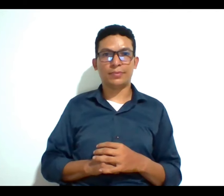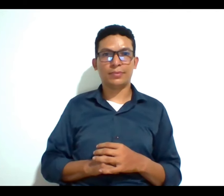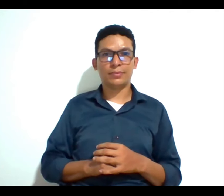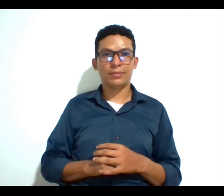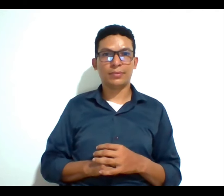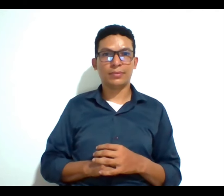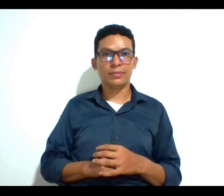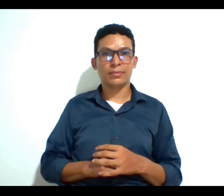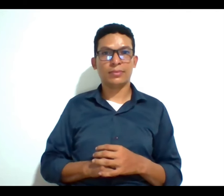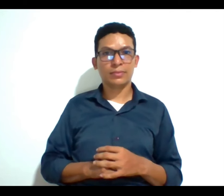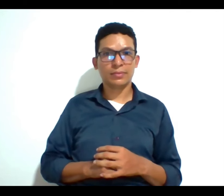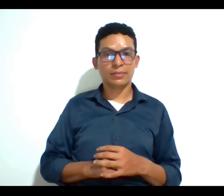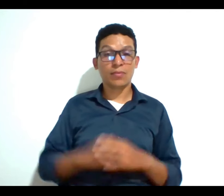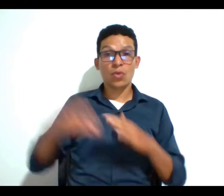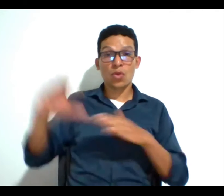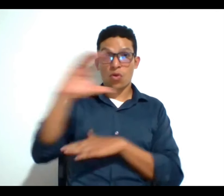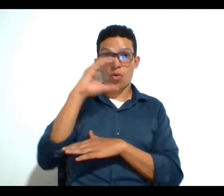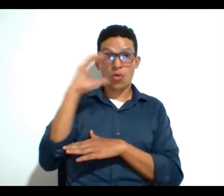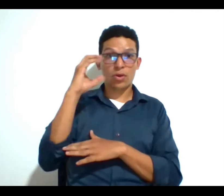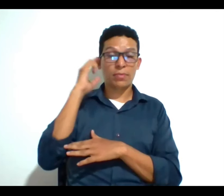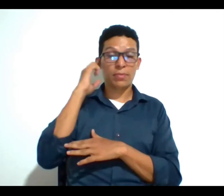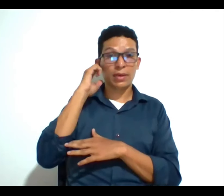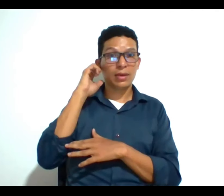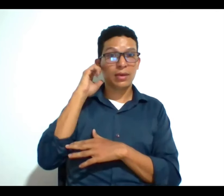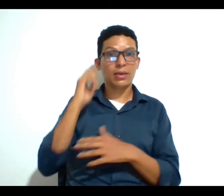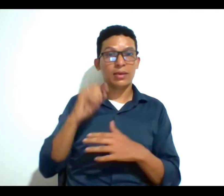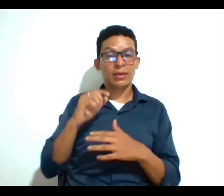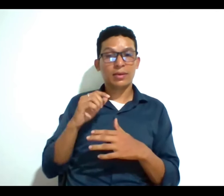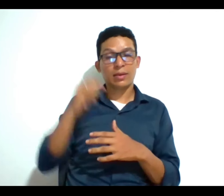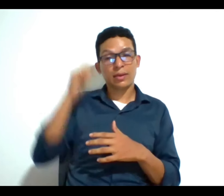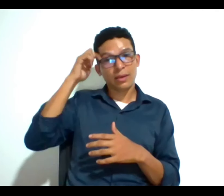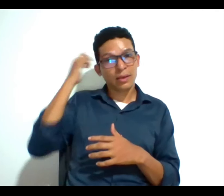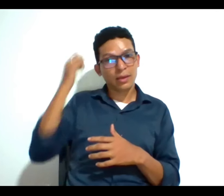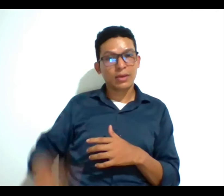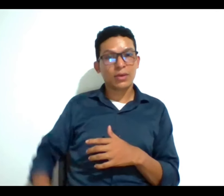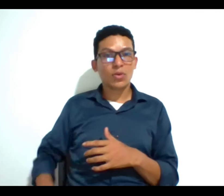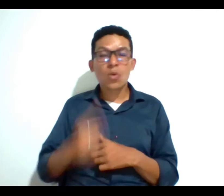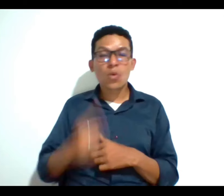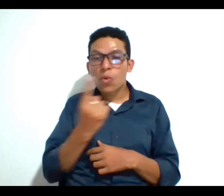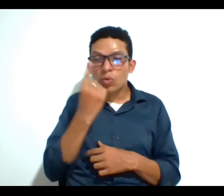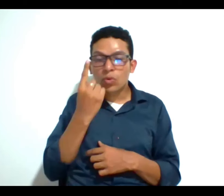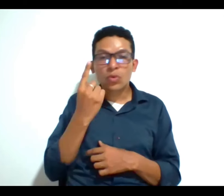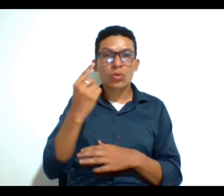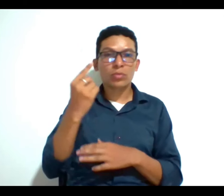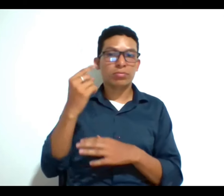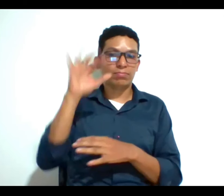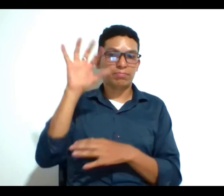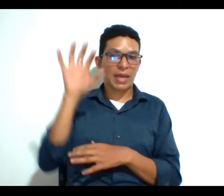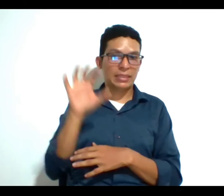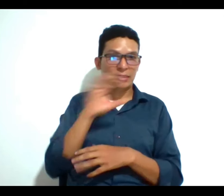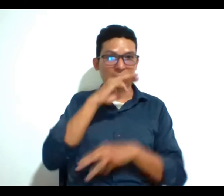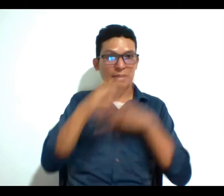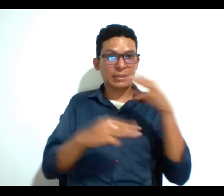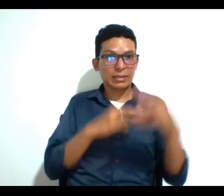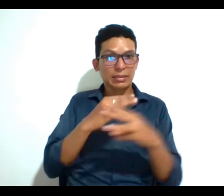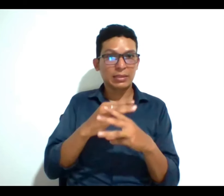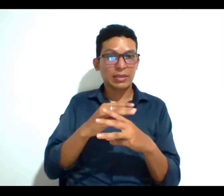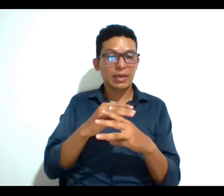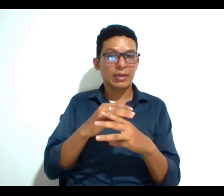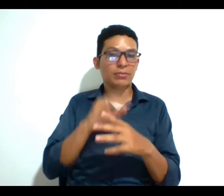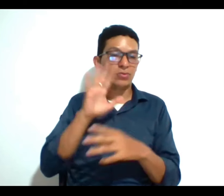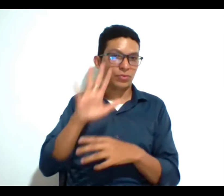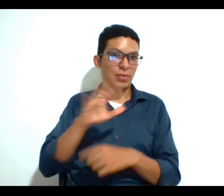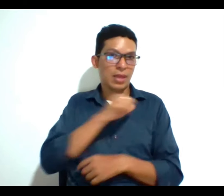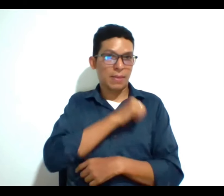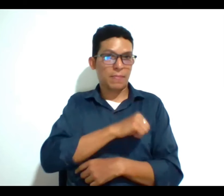pues bueno en Colombia este es uno de los únicos países en el mundo además de Bélgica que cuenta con la posibilidad legal